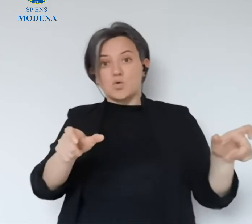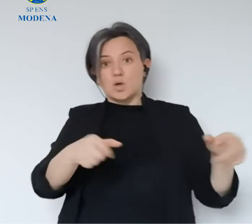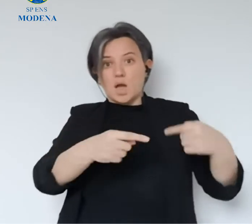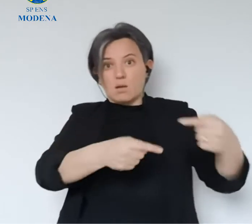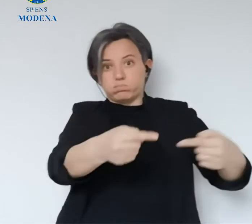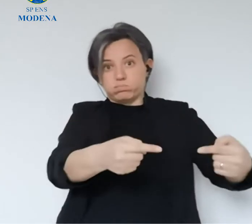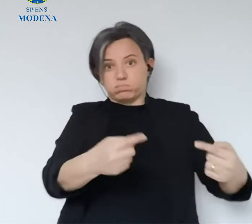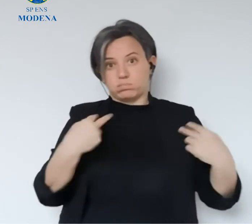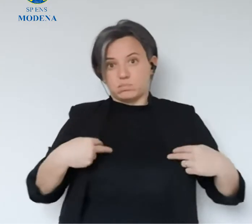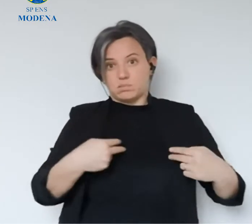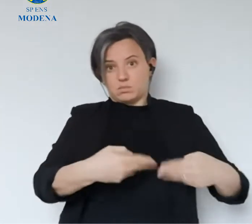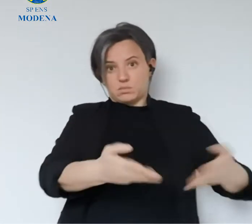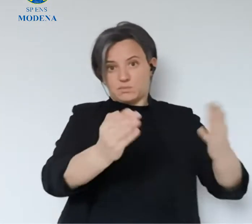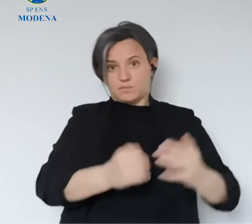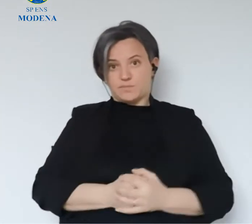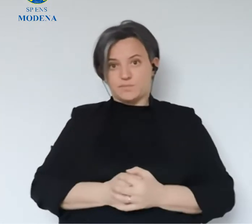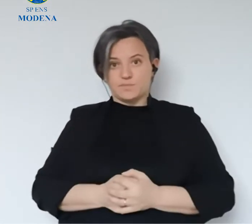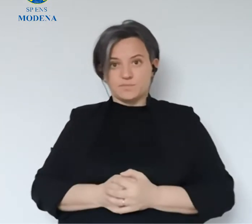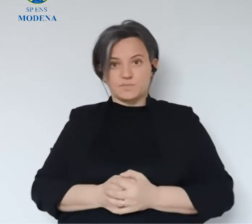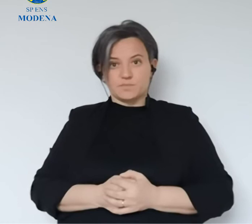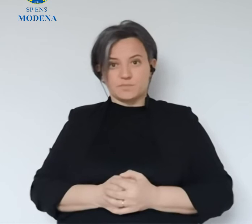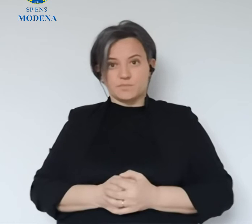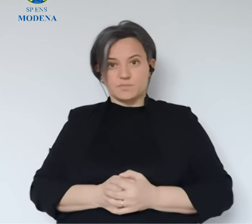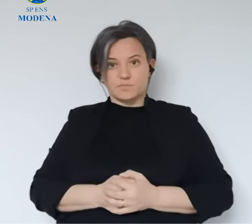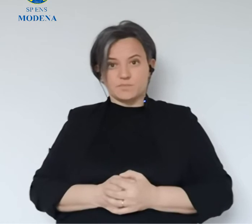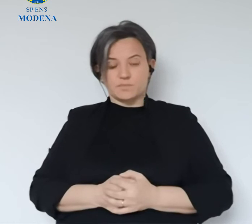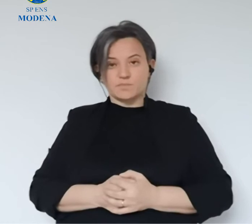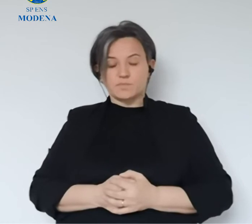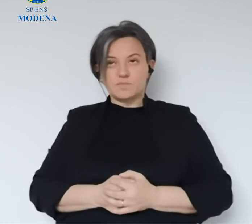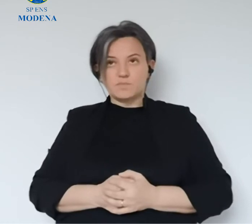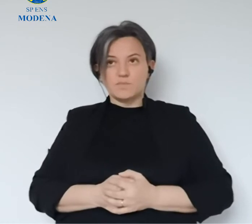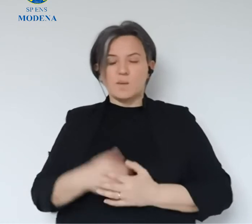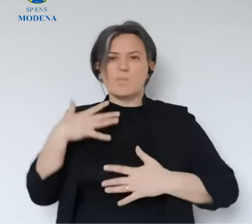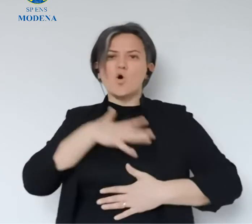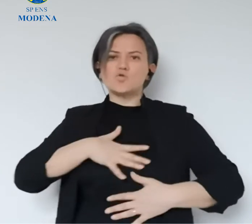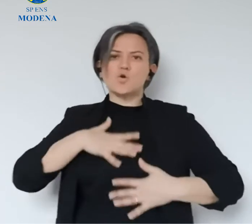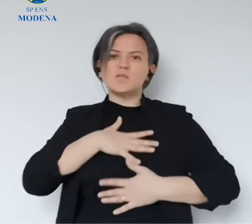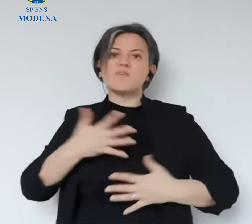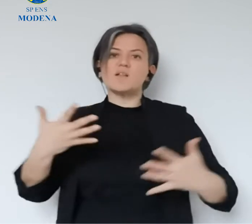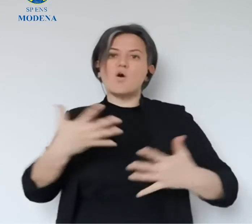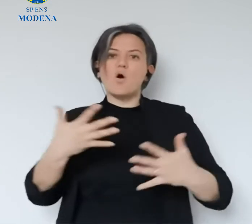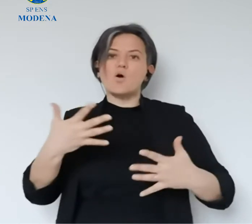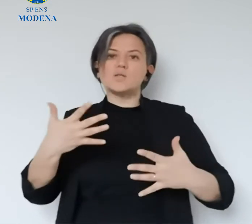che permetterà spero per un po' di tempo di avere alcune situazioni sotto controllo.